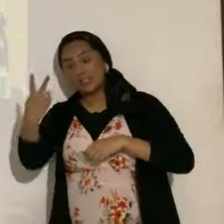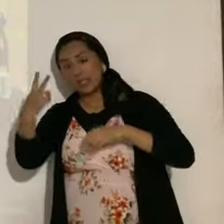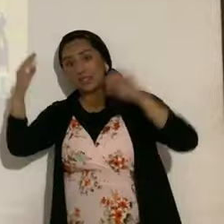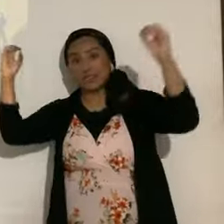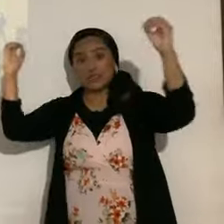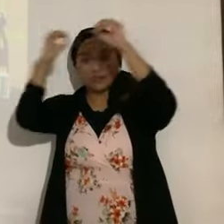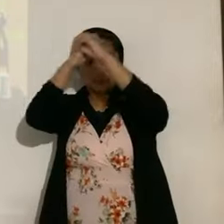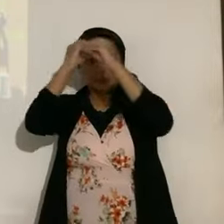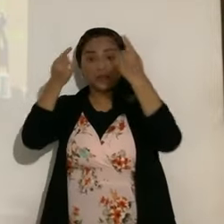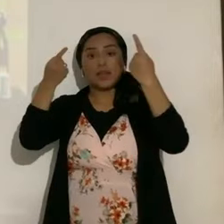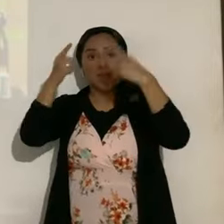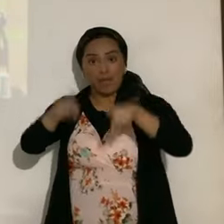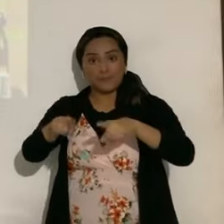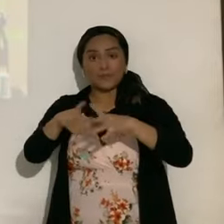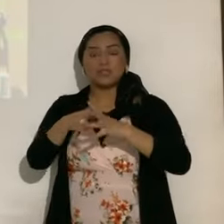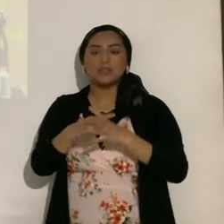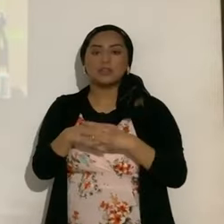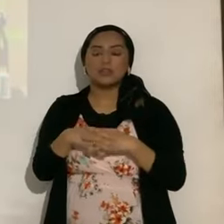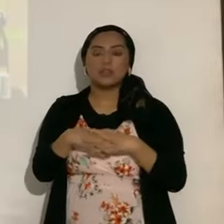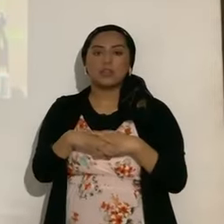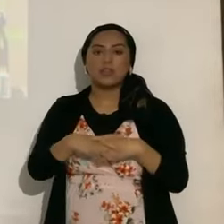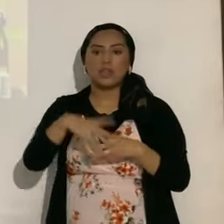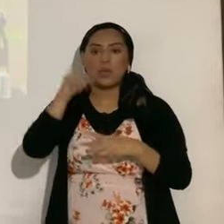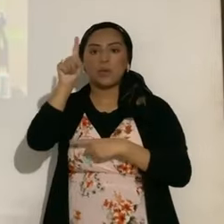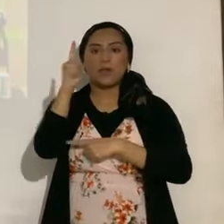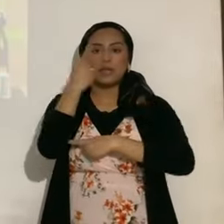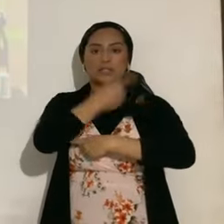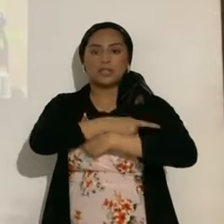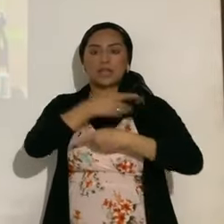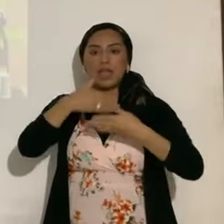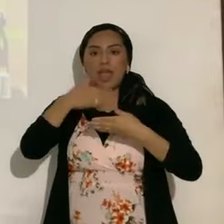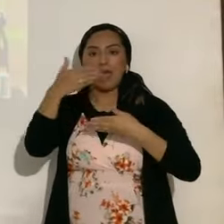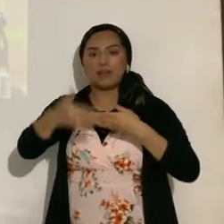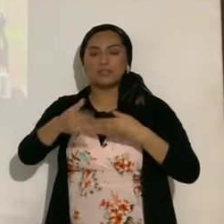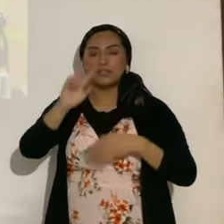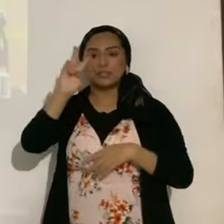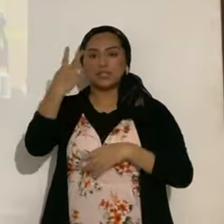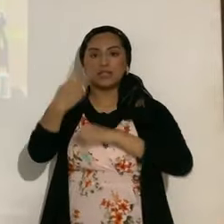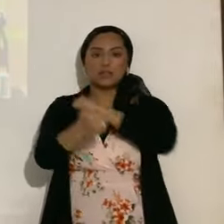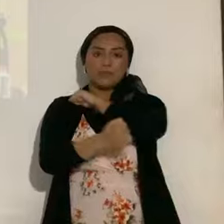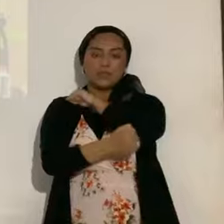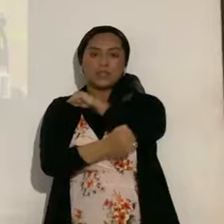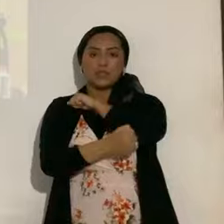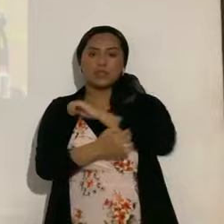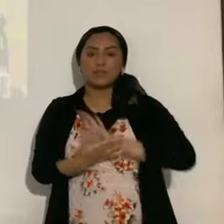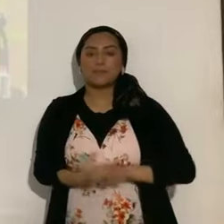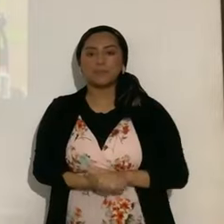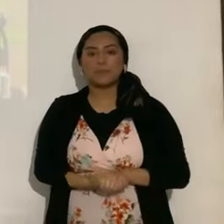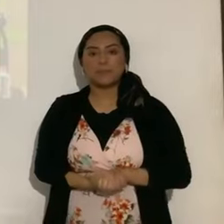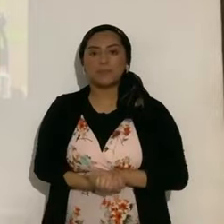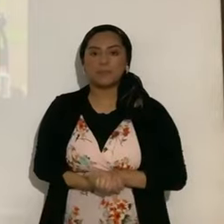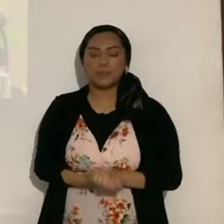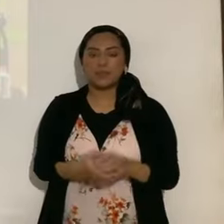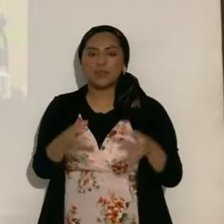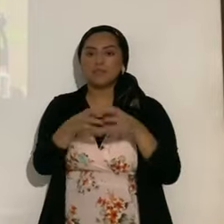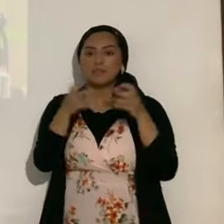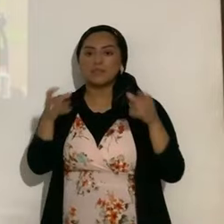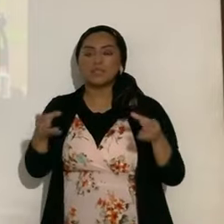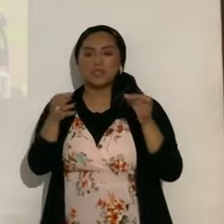un día después de Pesaj Shení. Entonces, eso es mucho, muy importante. Ahora,